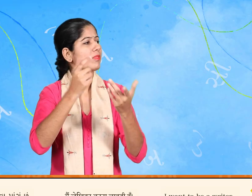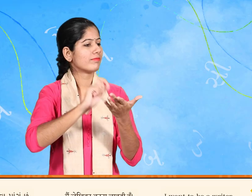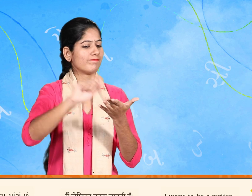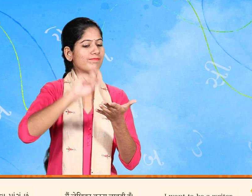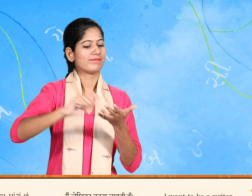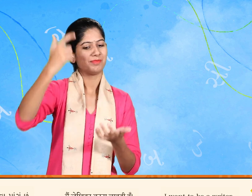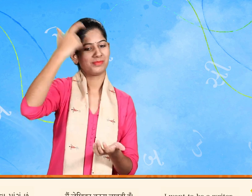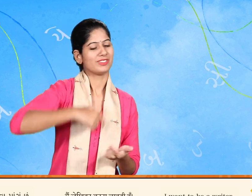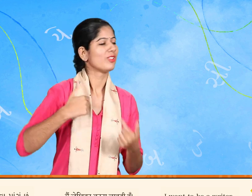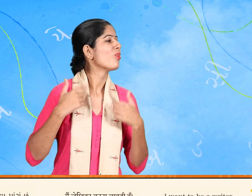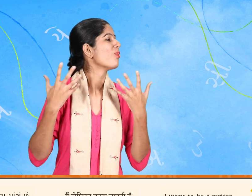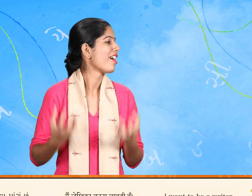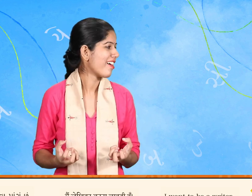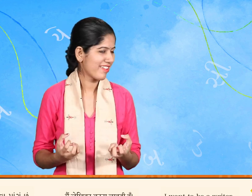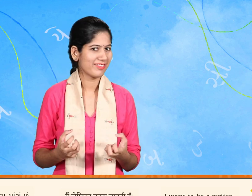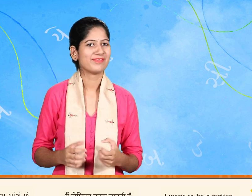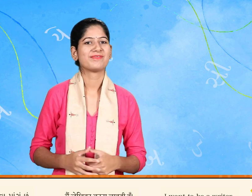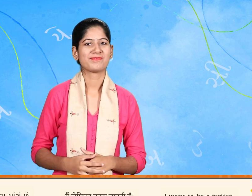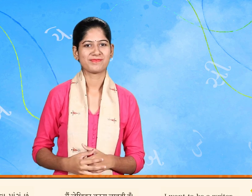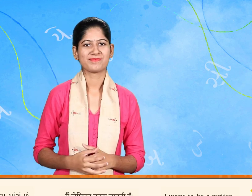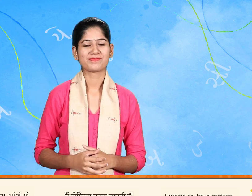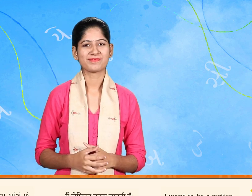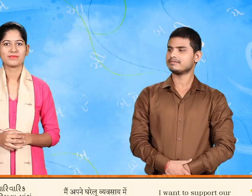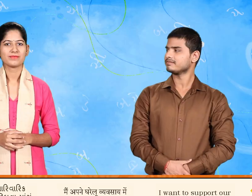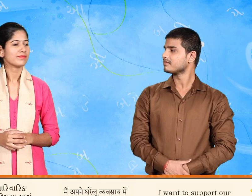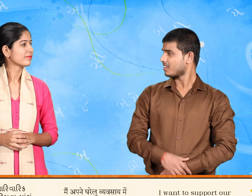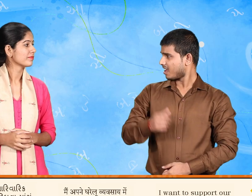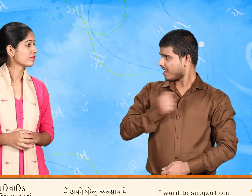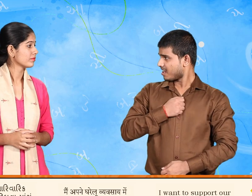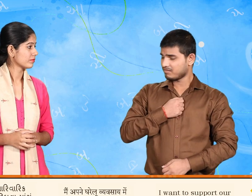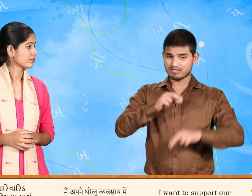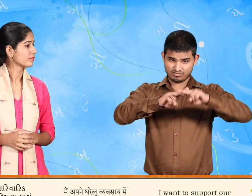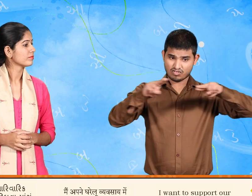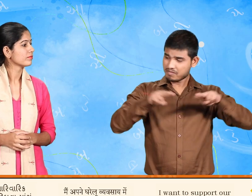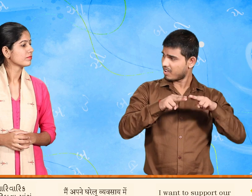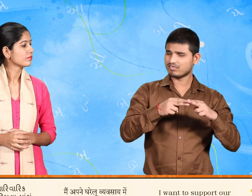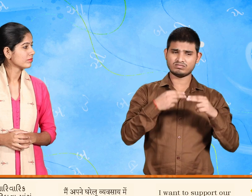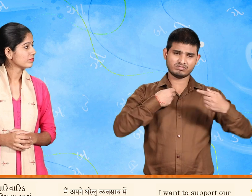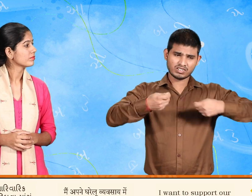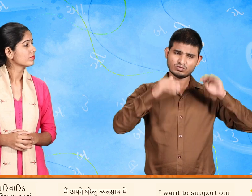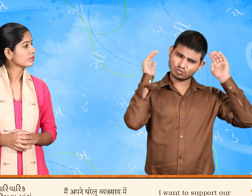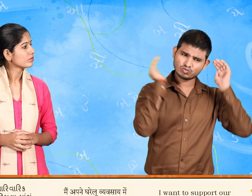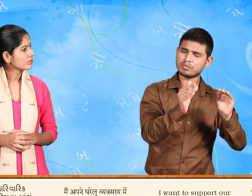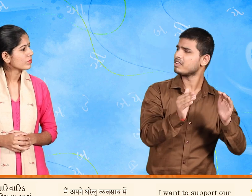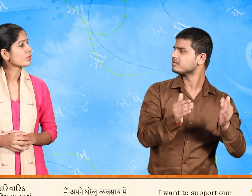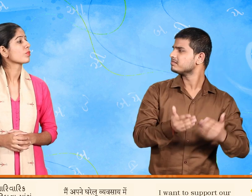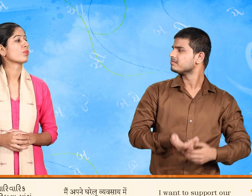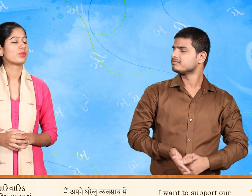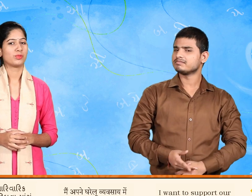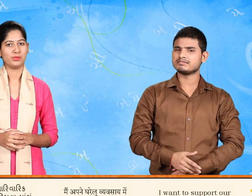હું અમારા પારિવારીક વયવસાયમાં જોડાવા માંગુ છું